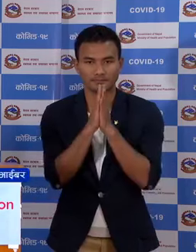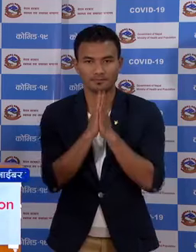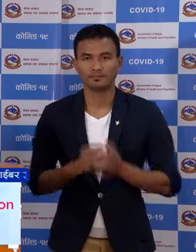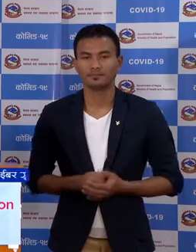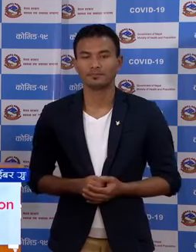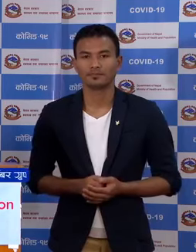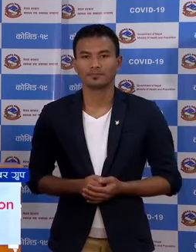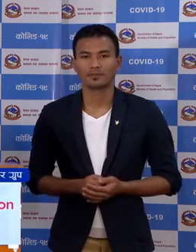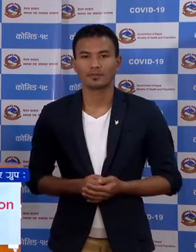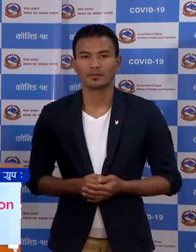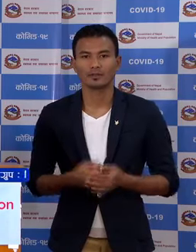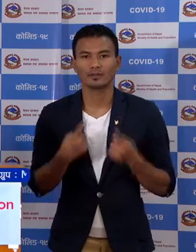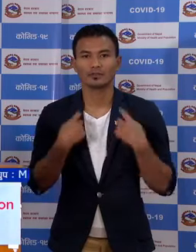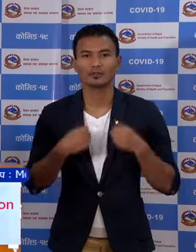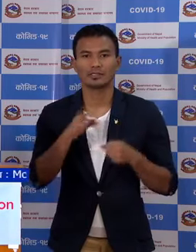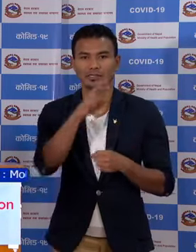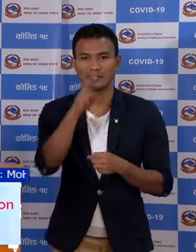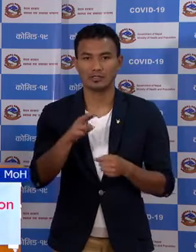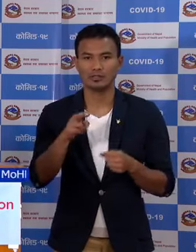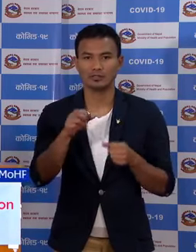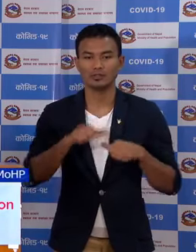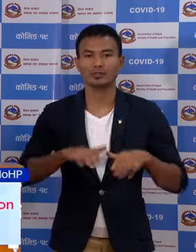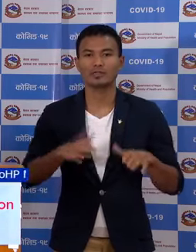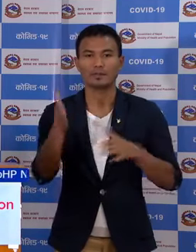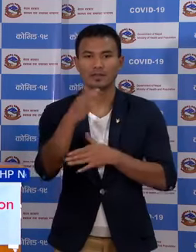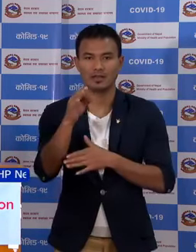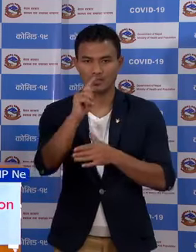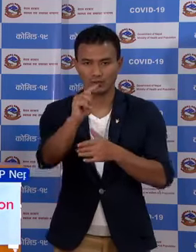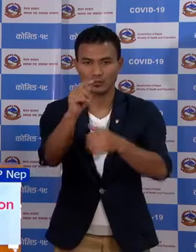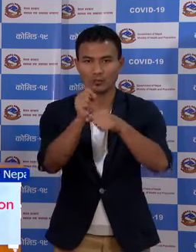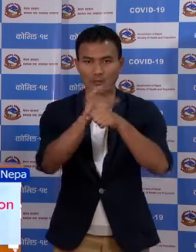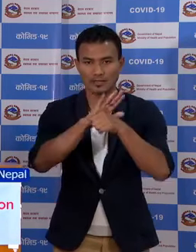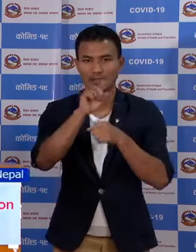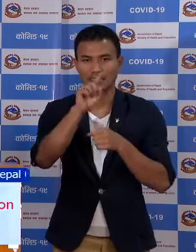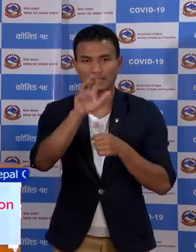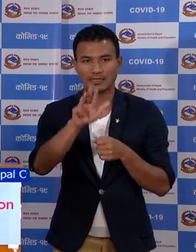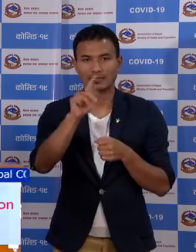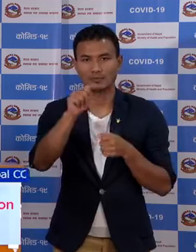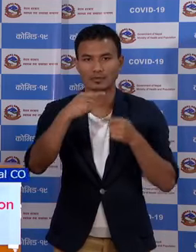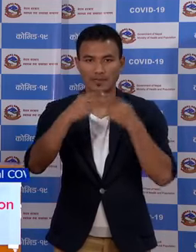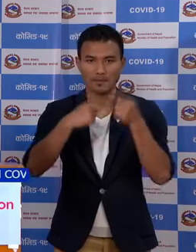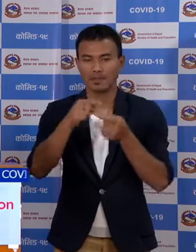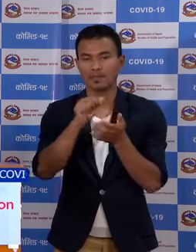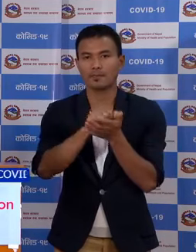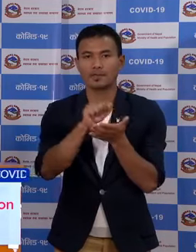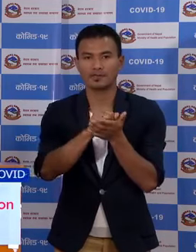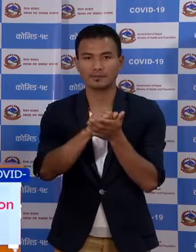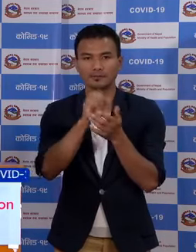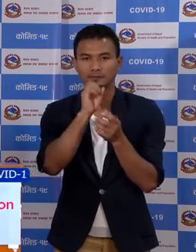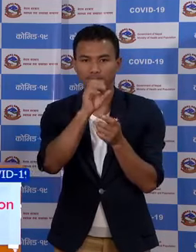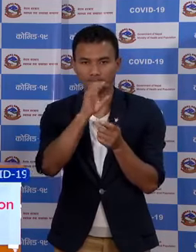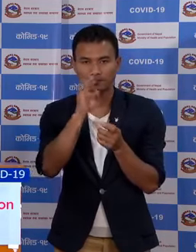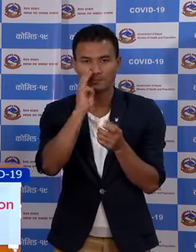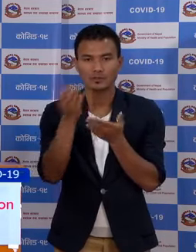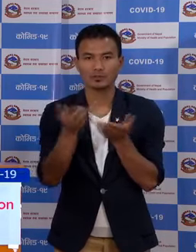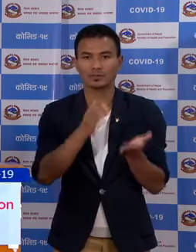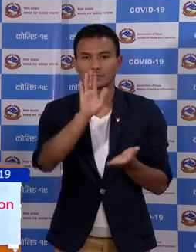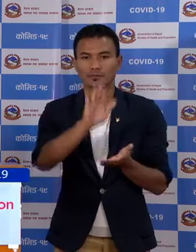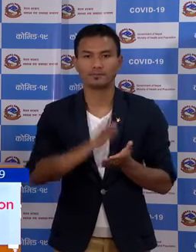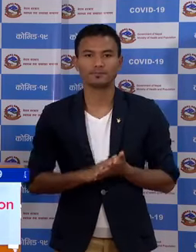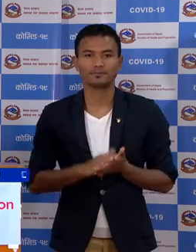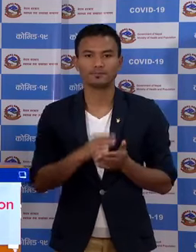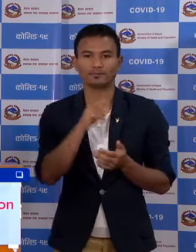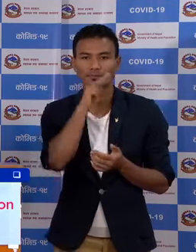दमस्कार, स्वाहत्य तता जन संख्या मत्राले को COVID-19 को नियमित प्रेस प्रिफिंग मां स्वागत छा।